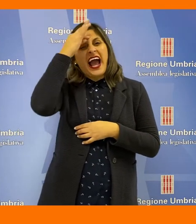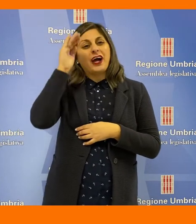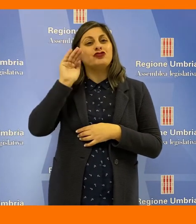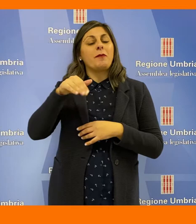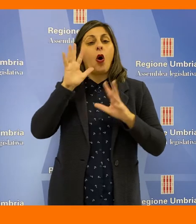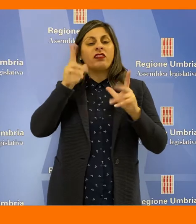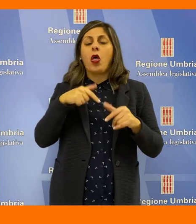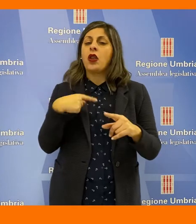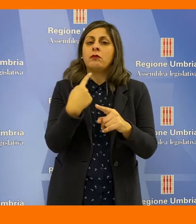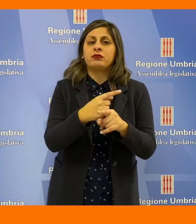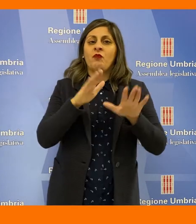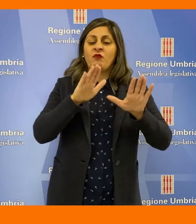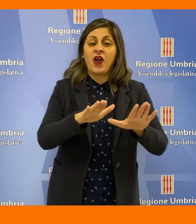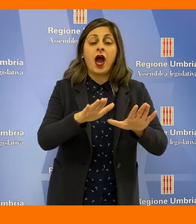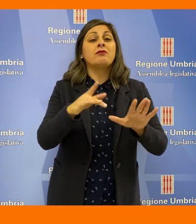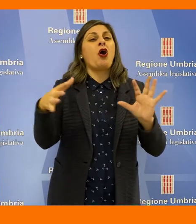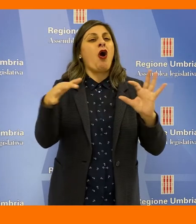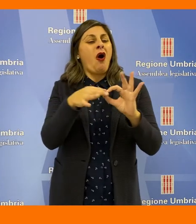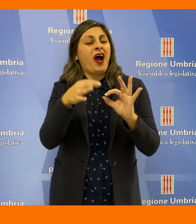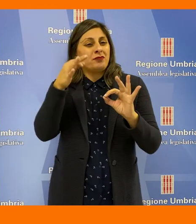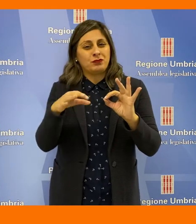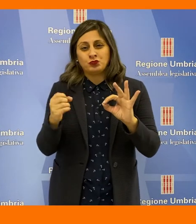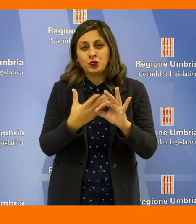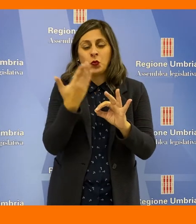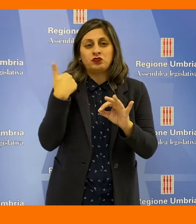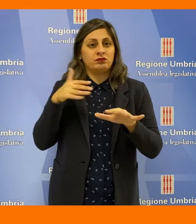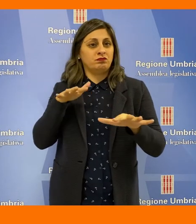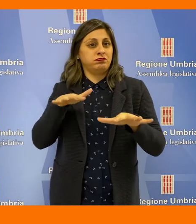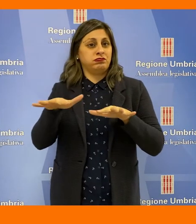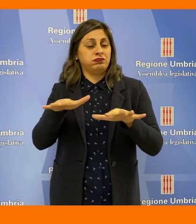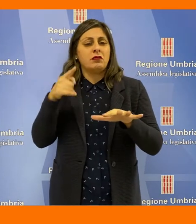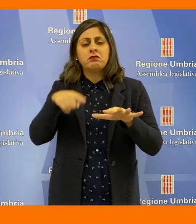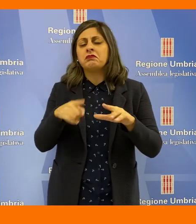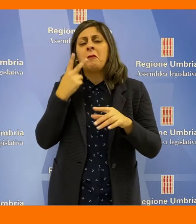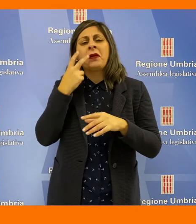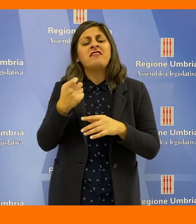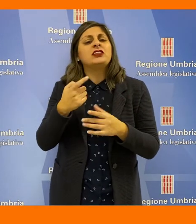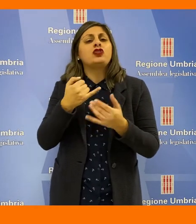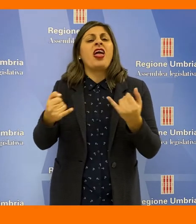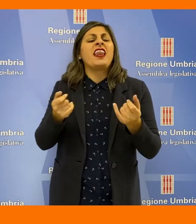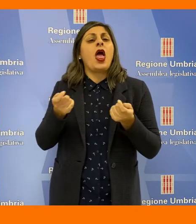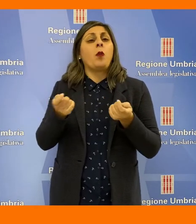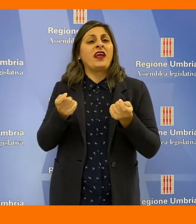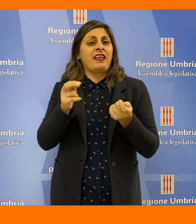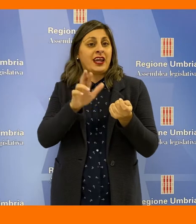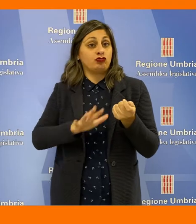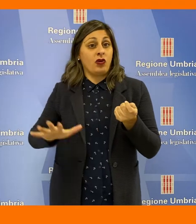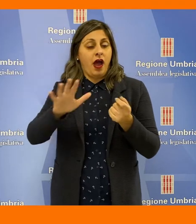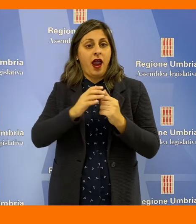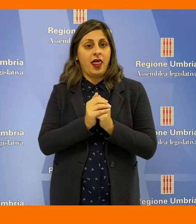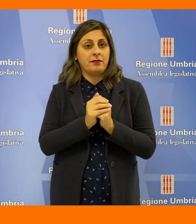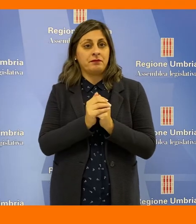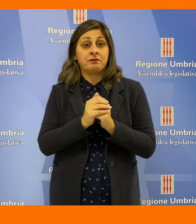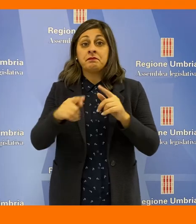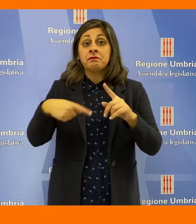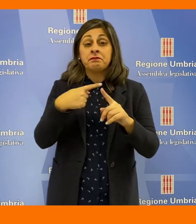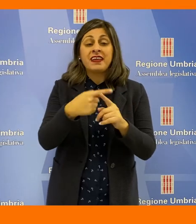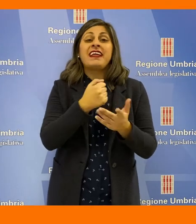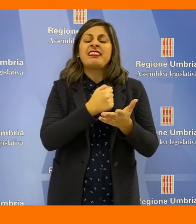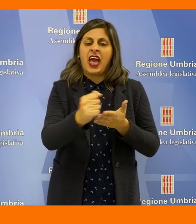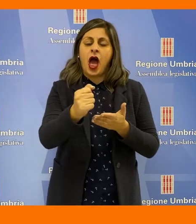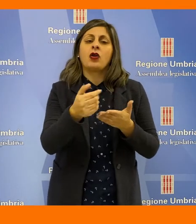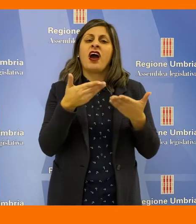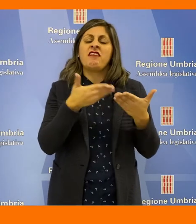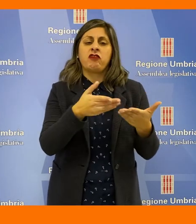Sellano e Cascia Monteleone, alla luce degli eventi calamitosi subiti, come previsto dalle linee guida regionali. Parere favorevole